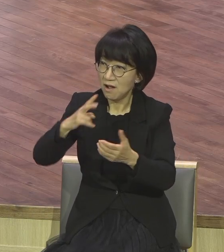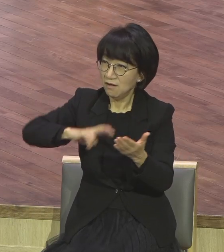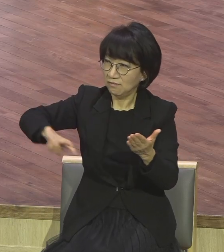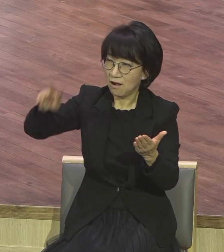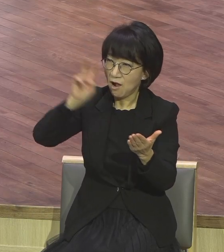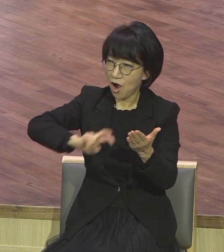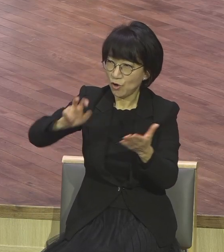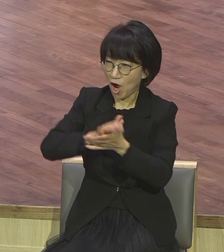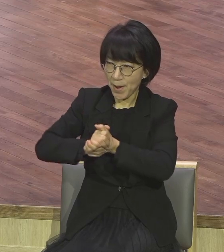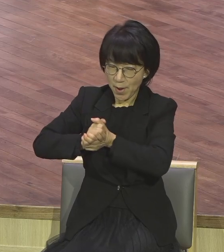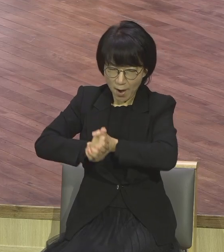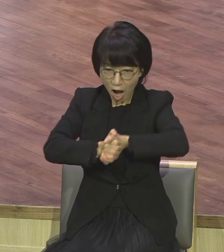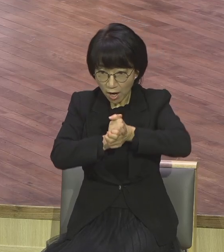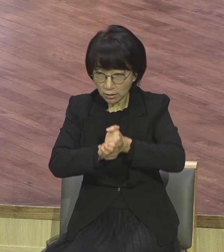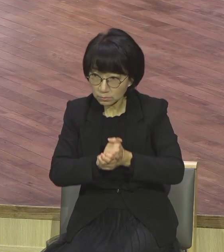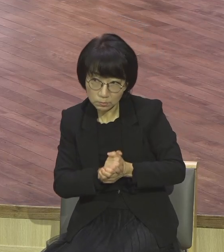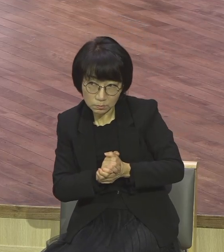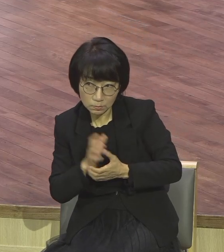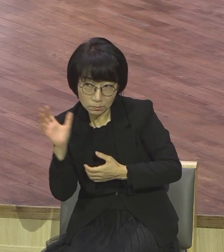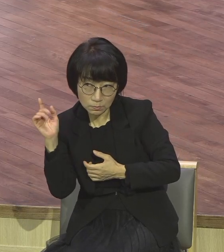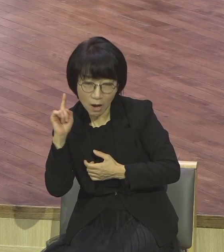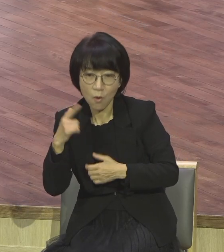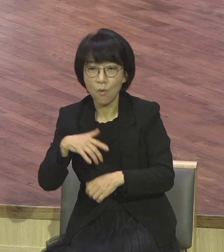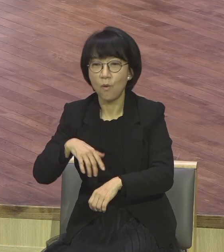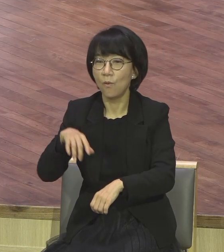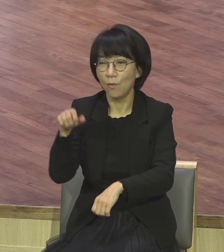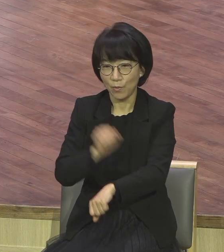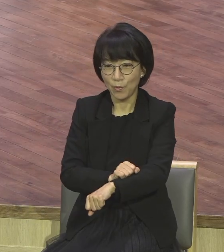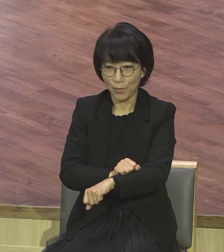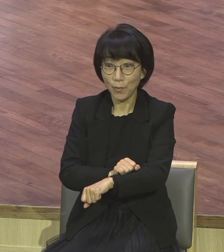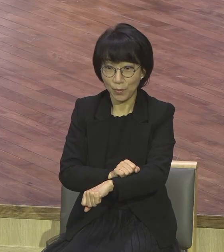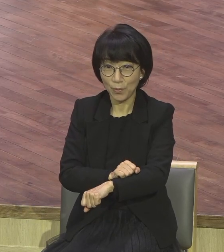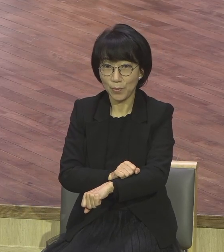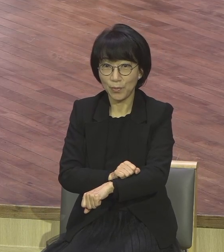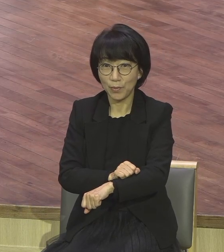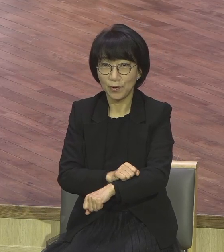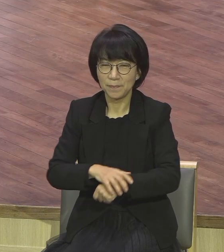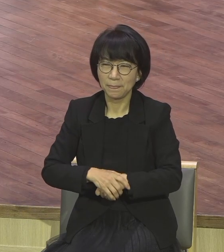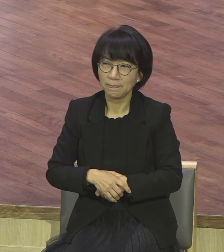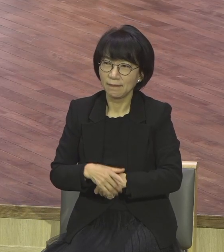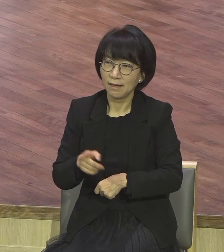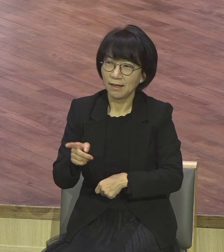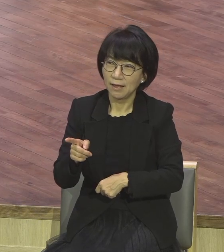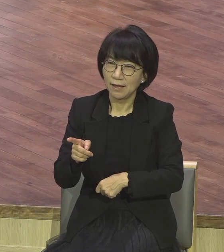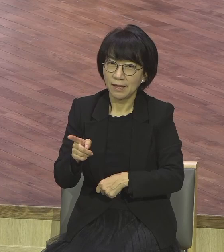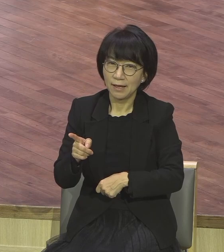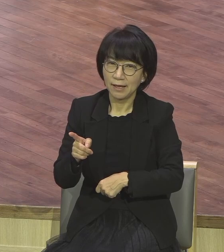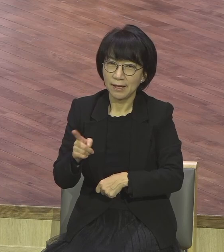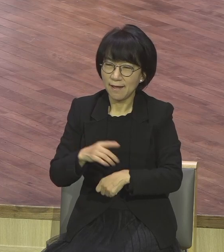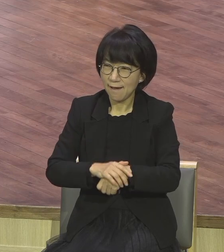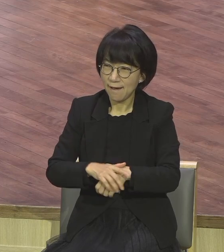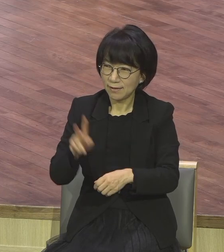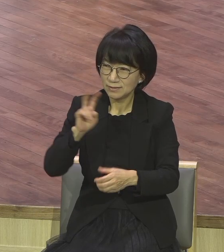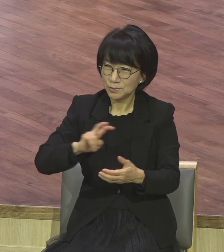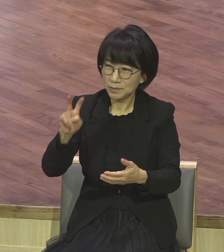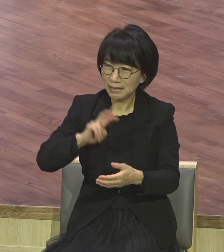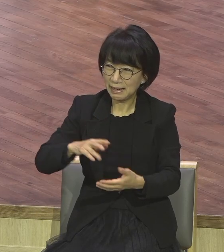부르더라고 그런데 보면서 아이고 저 노래 부르고 다음에 예수가 그리다가 포음을 증가하면 얼마나